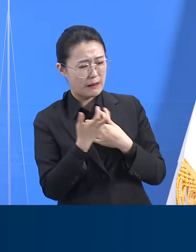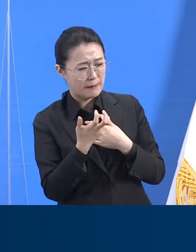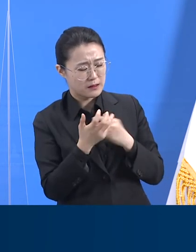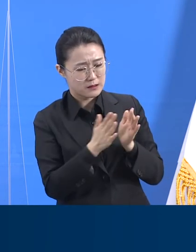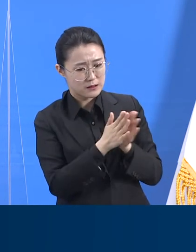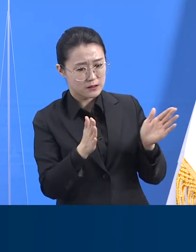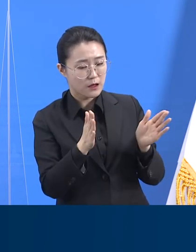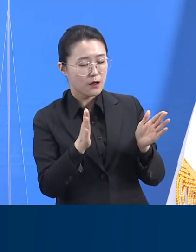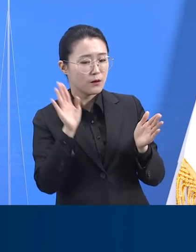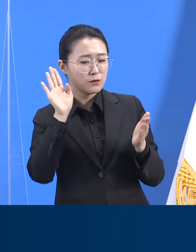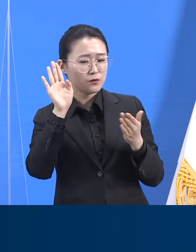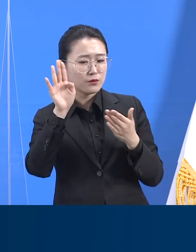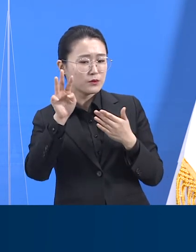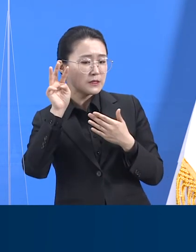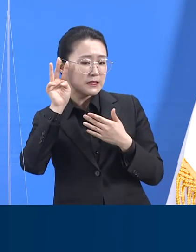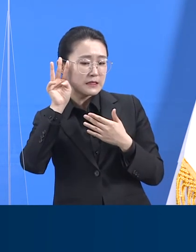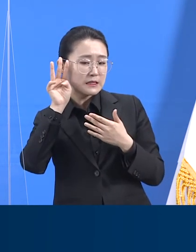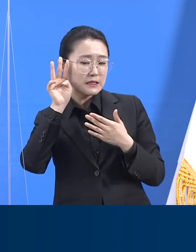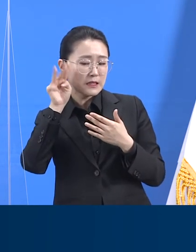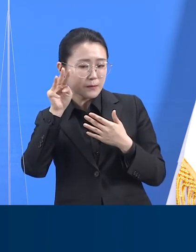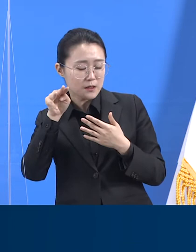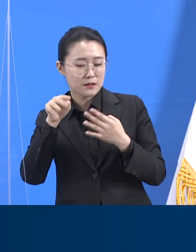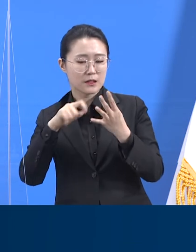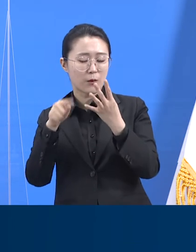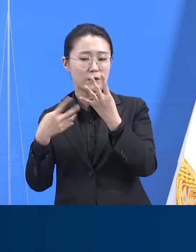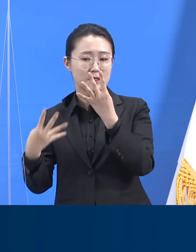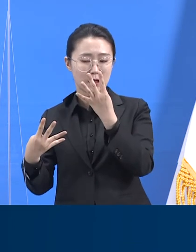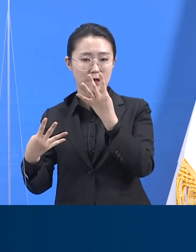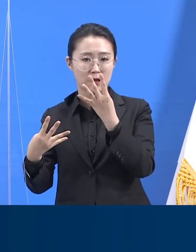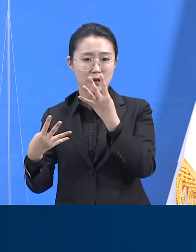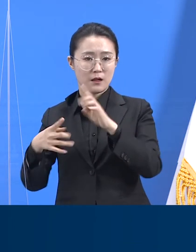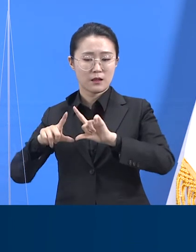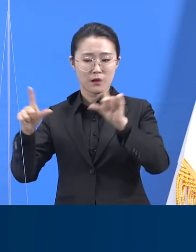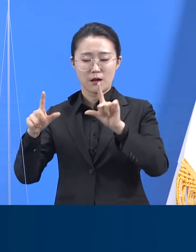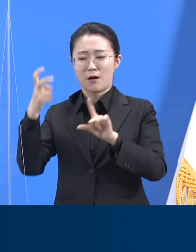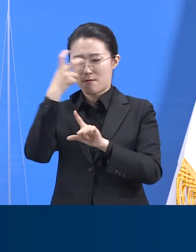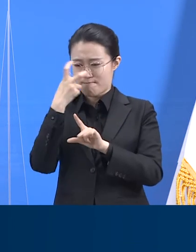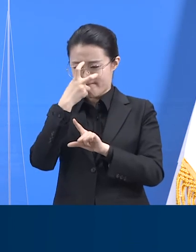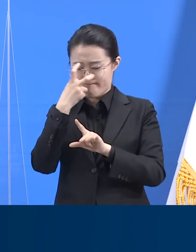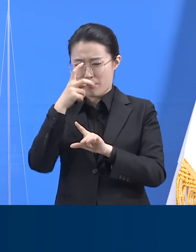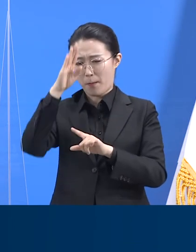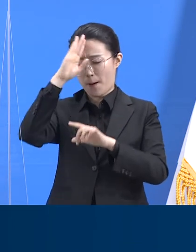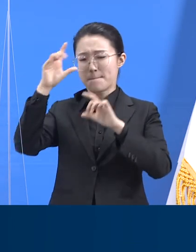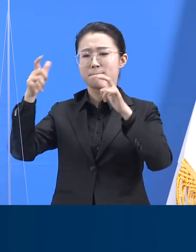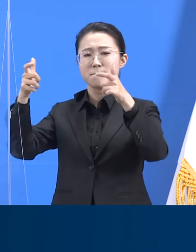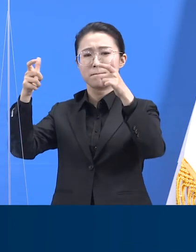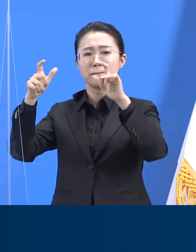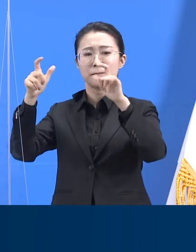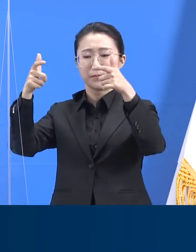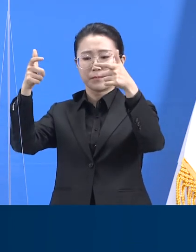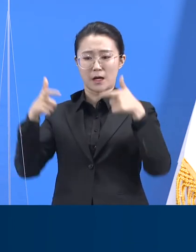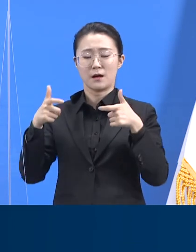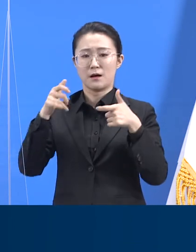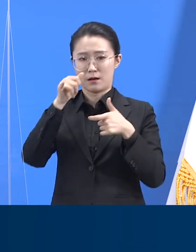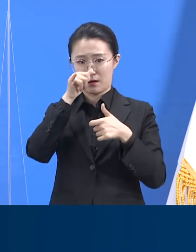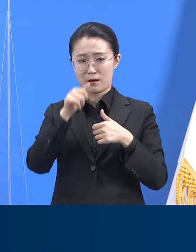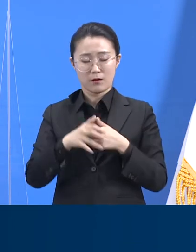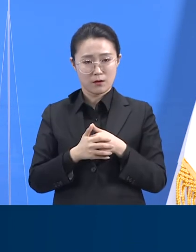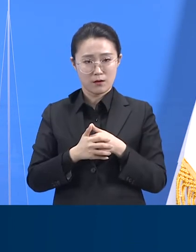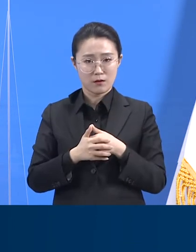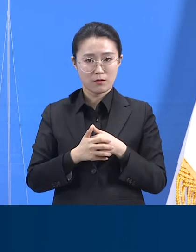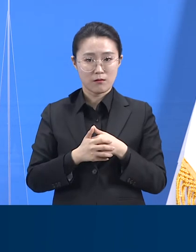4월 4일이 되어서야 검사를 받고 확진 통보를 받는다는 의미입니다. 이